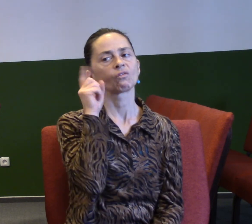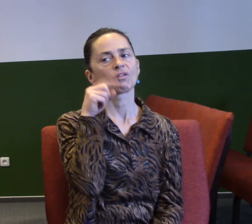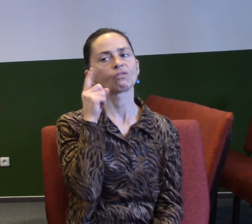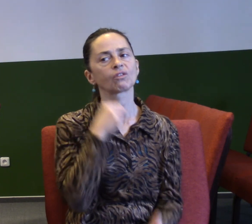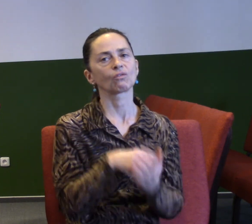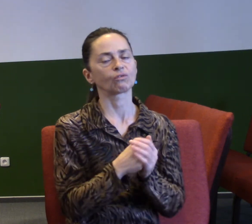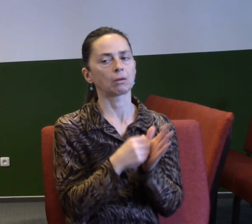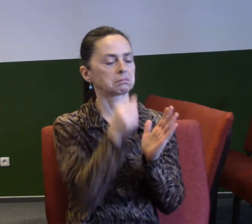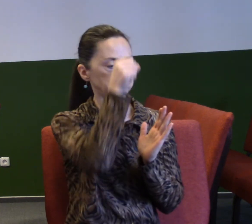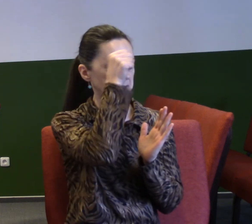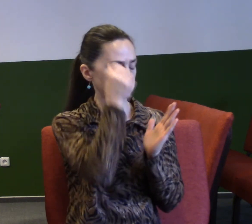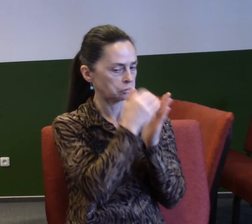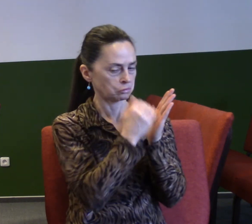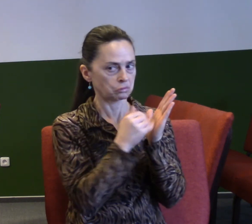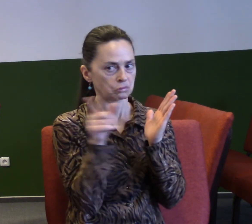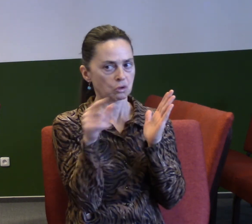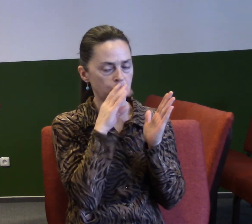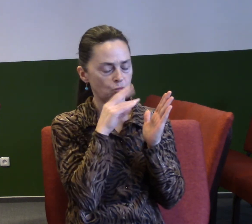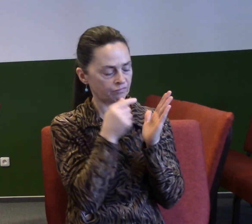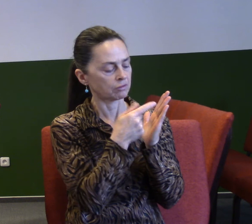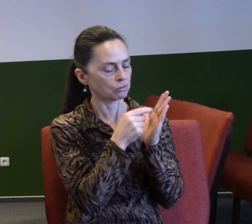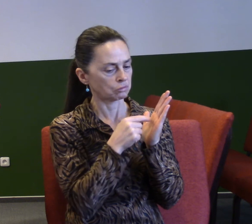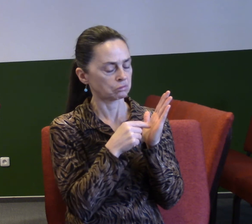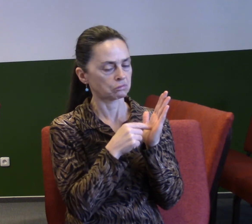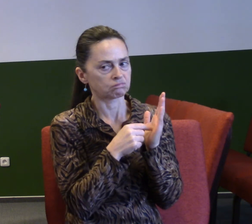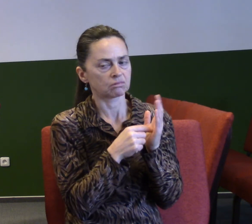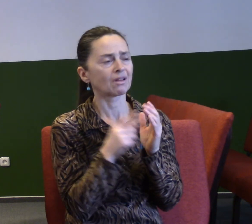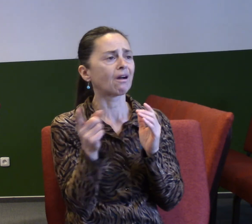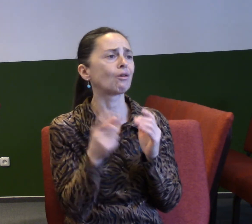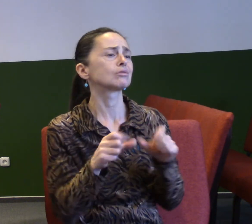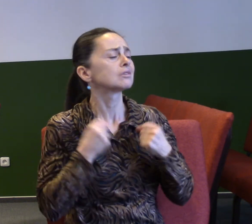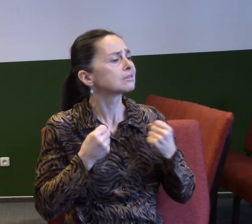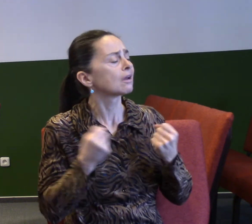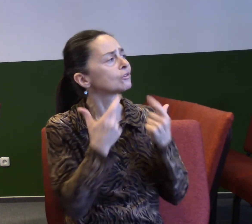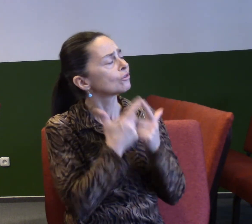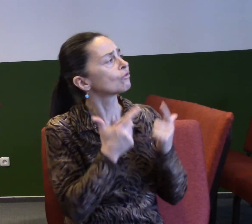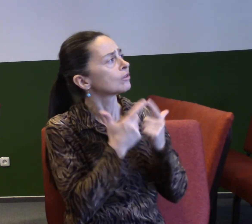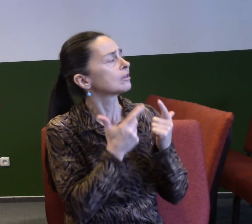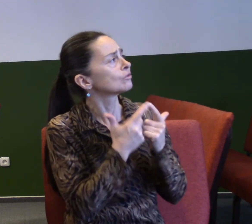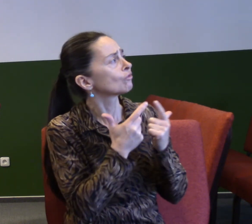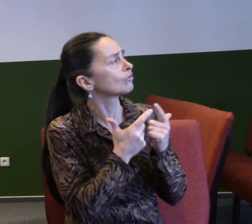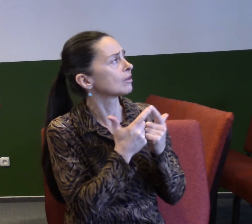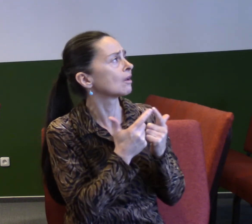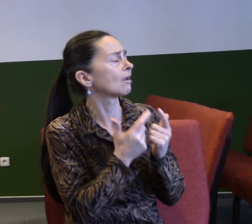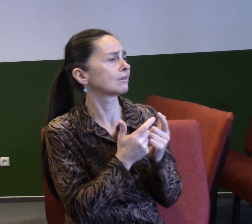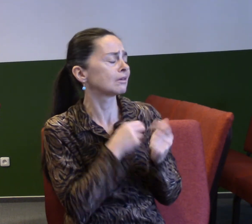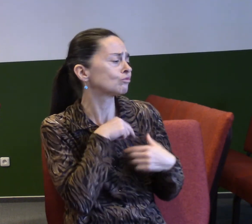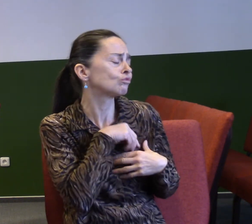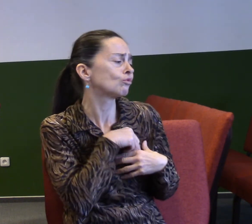vlastně jenom, když ten člověk se nám snaží vysvětlit, jak to doopravdy je, jaké, co se doopravdy děje v jeho srdci, tak